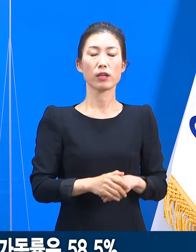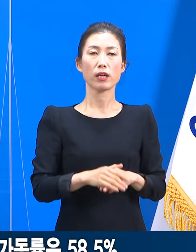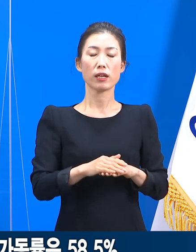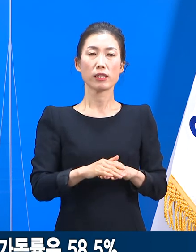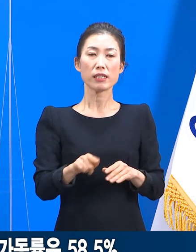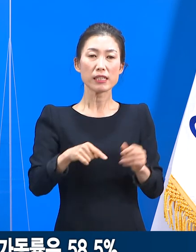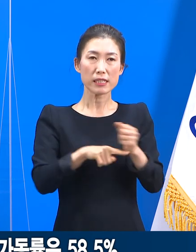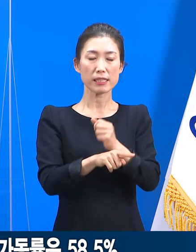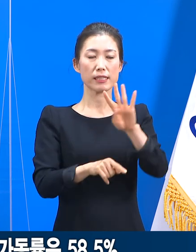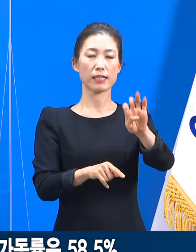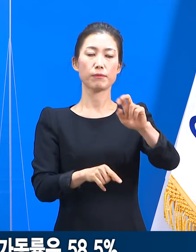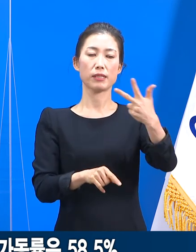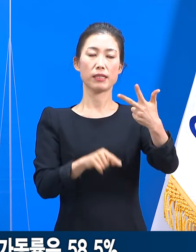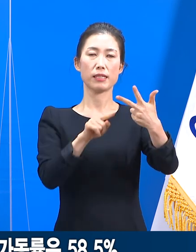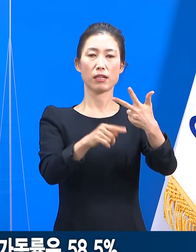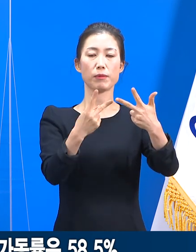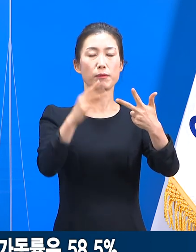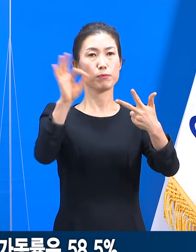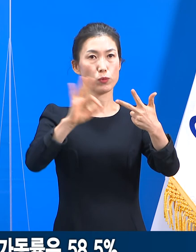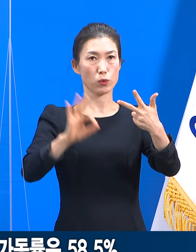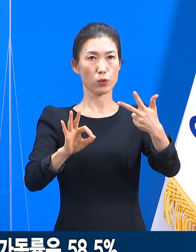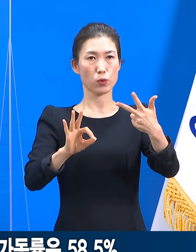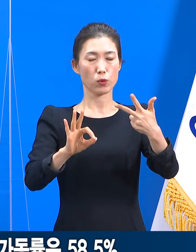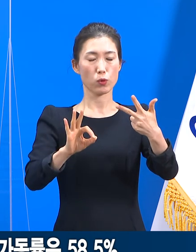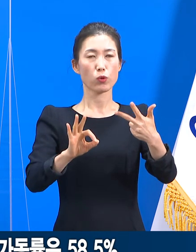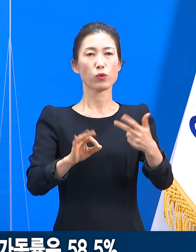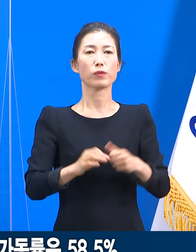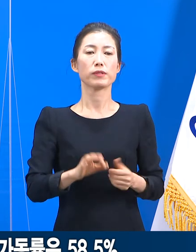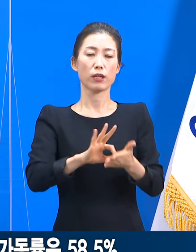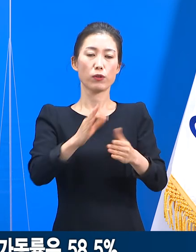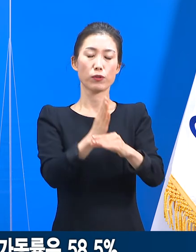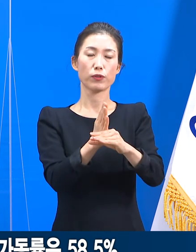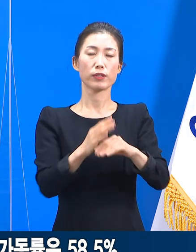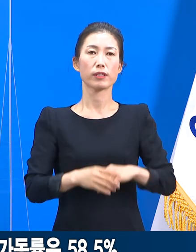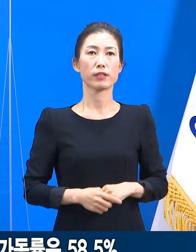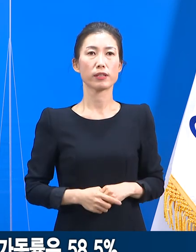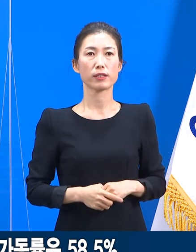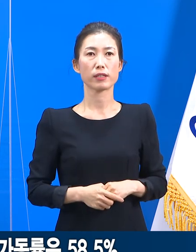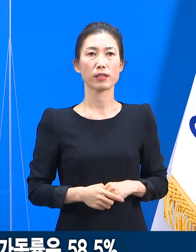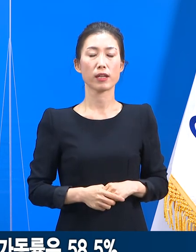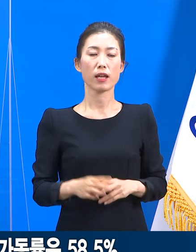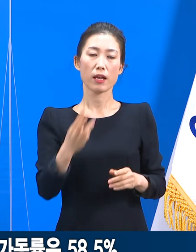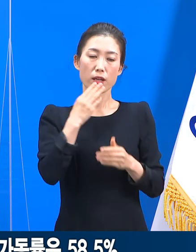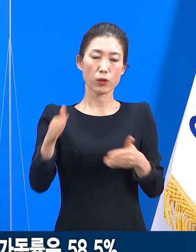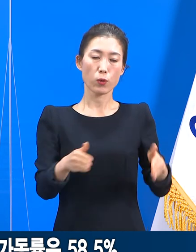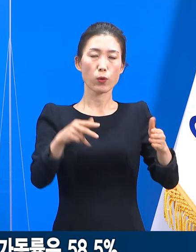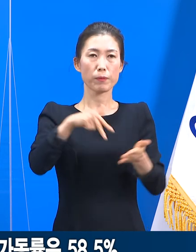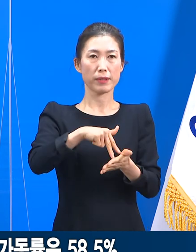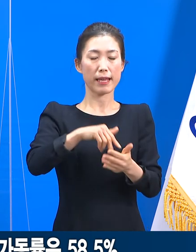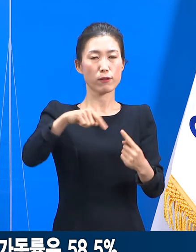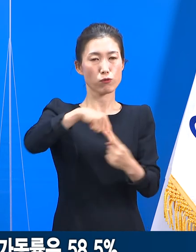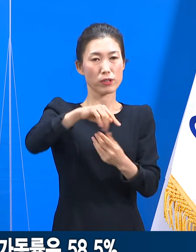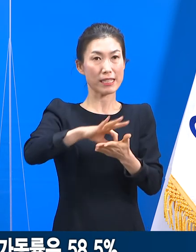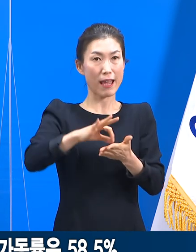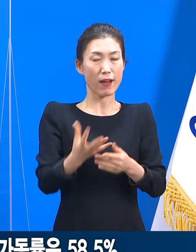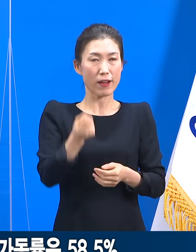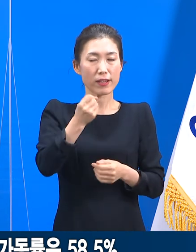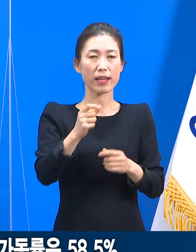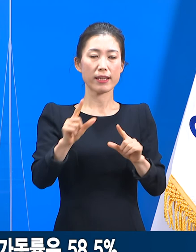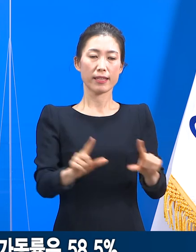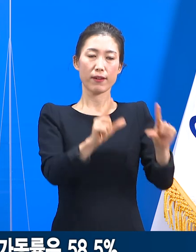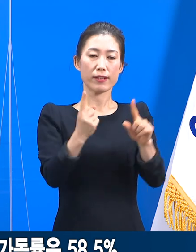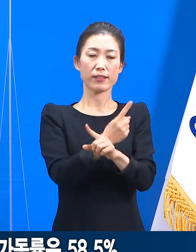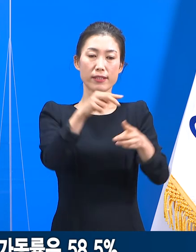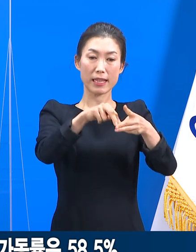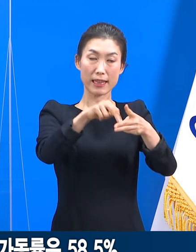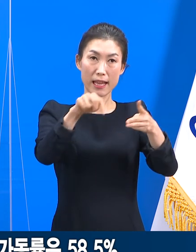가동률은 47.5%까지 상승했습니다. 도가 운영하는 총 8개의 일반 생활 치료센터에는